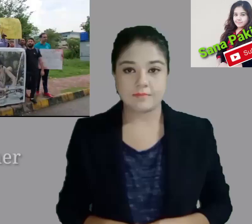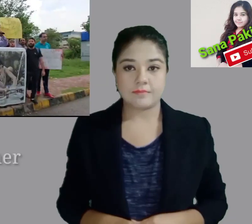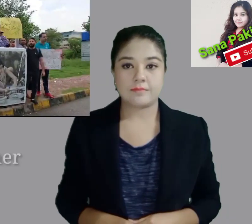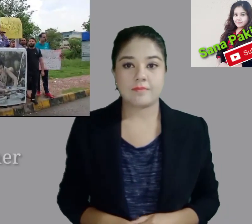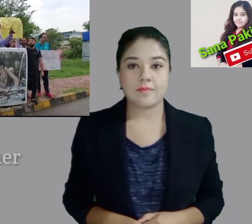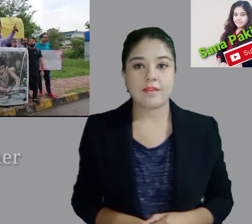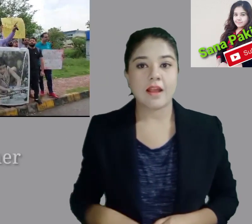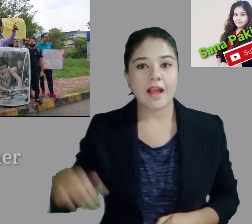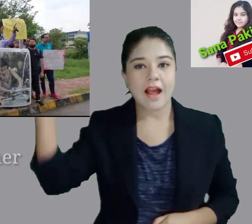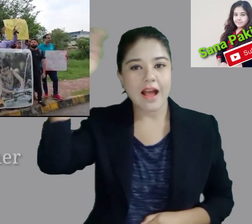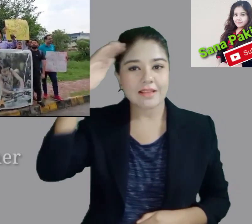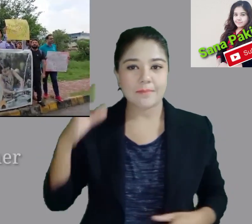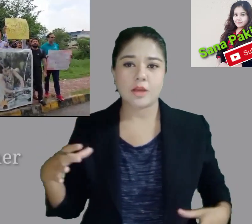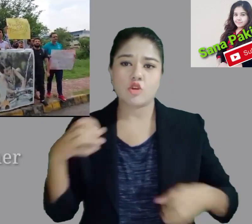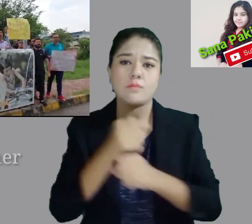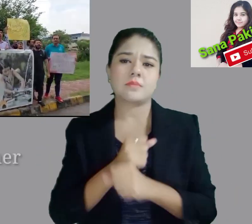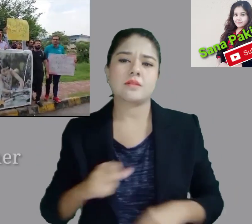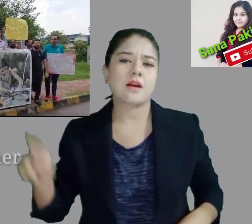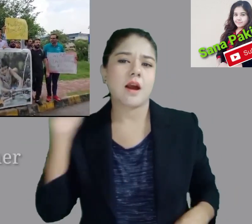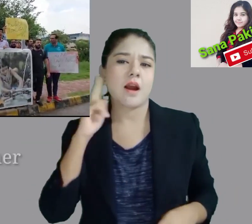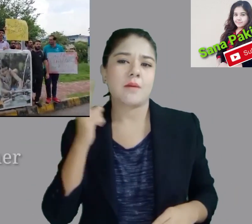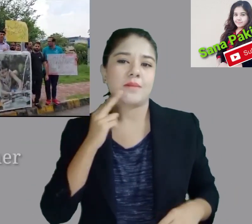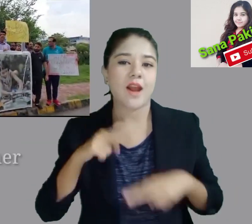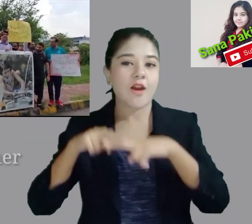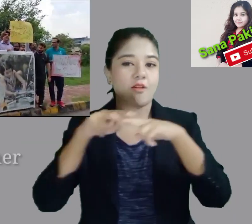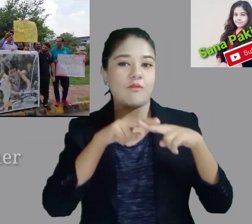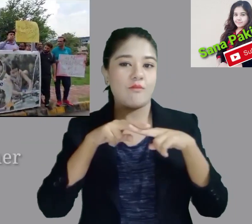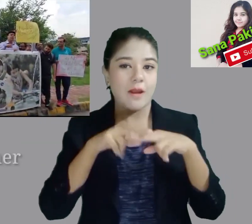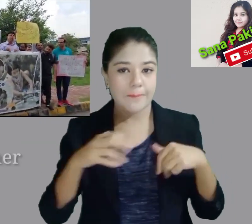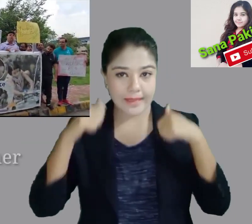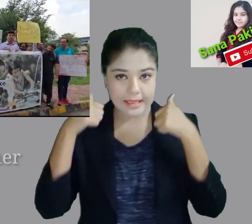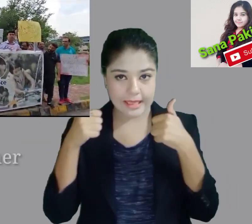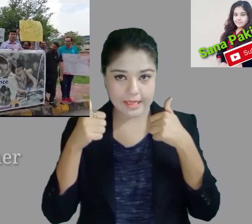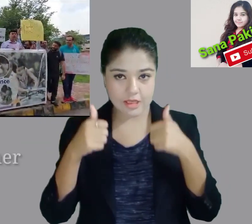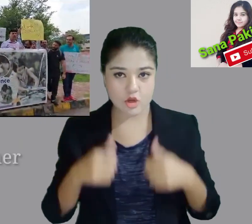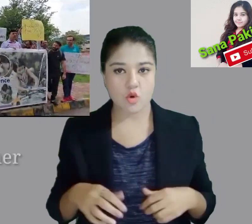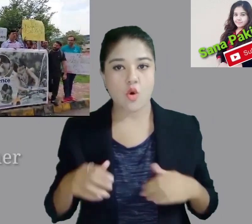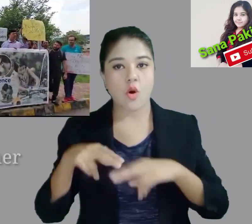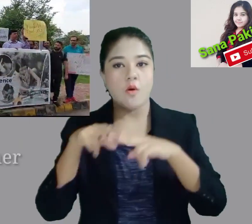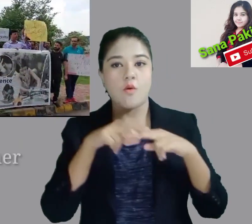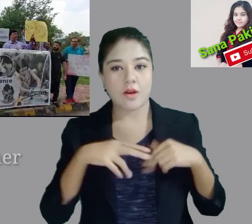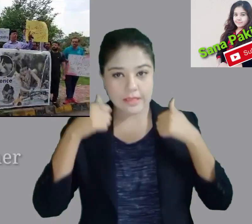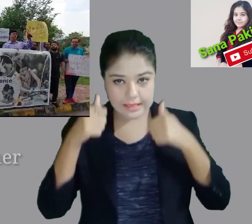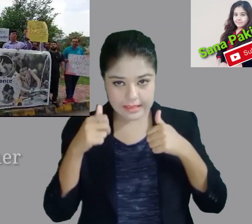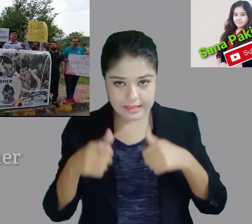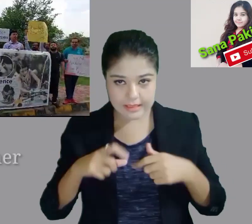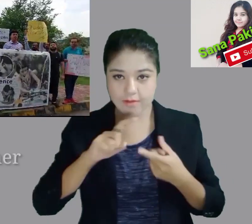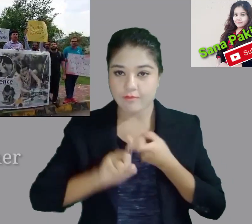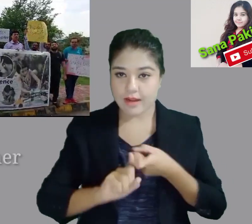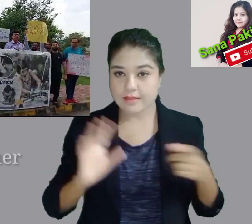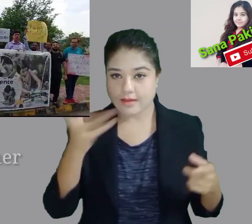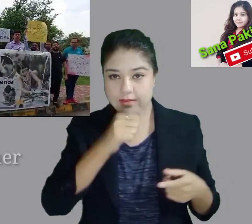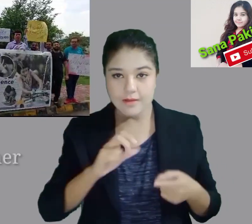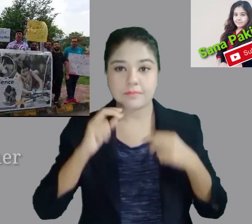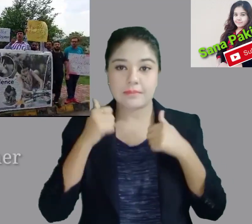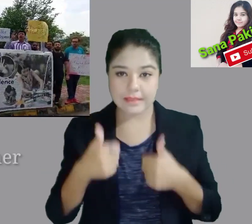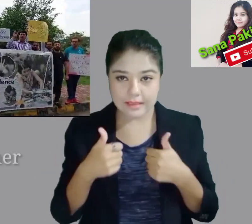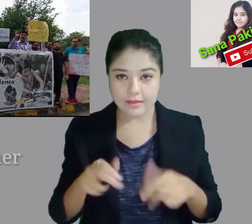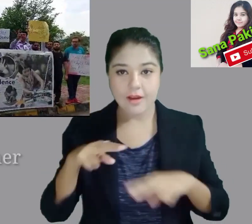سندھ کے بچوں کو جی بی کے بچوں کو کشمیر کے بچوں کو ہمارے